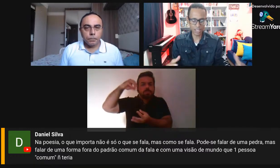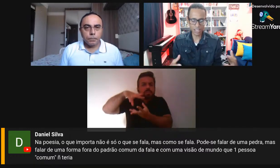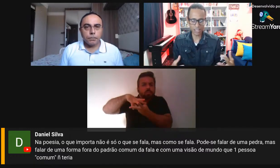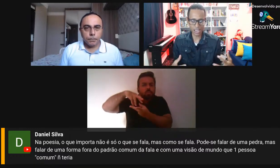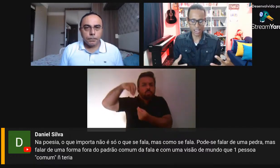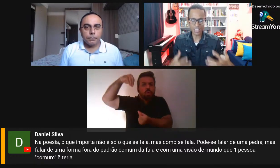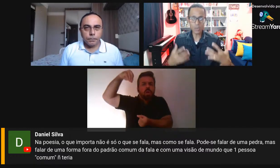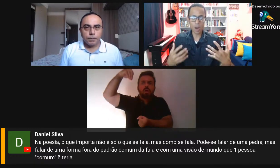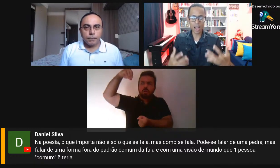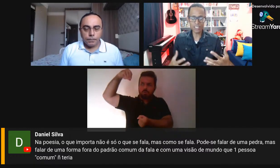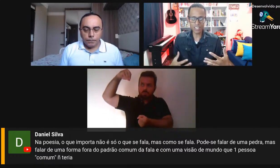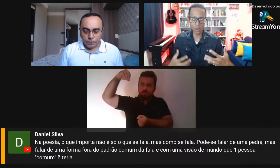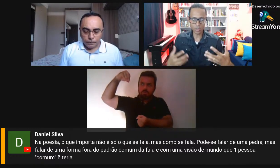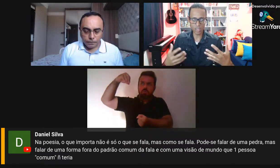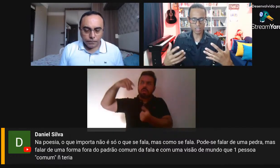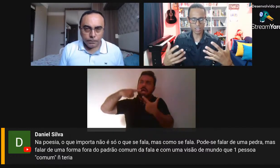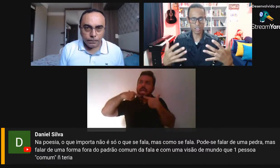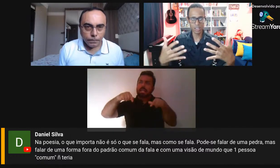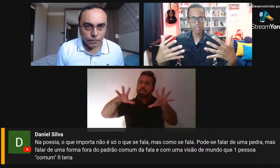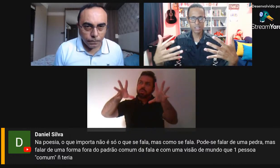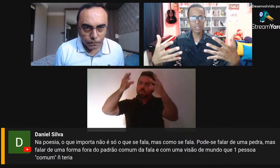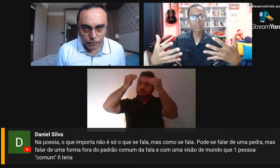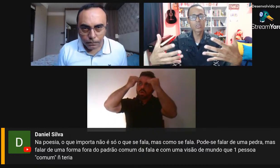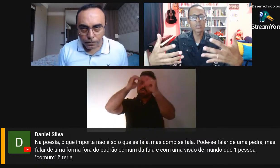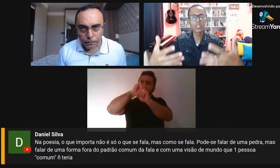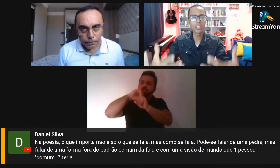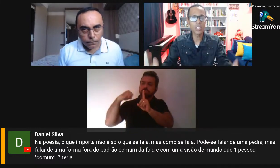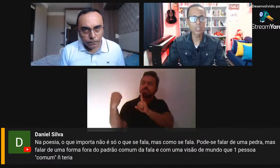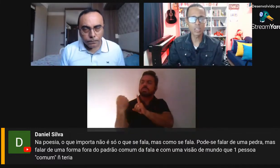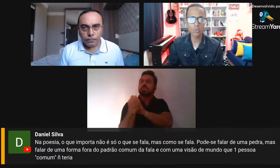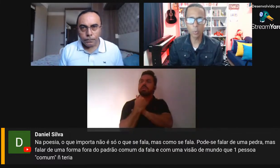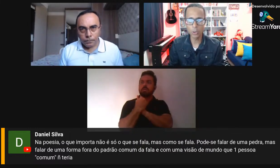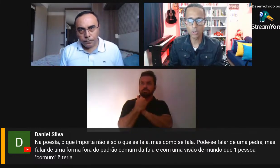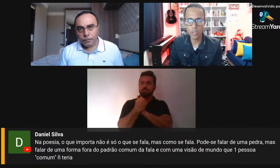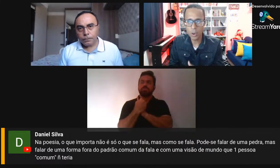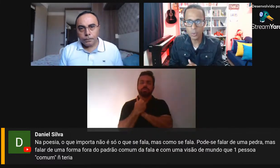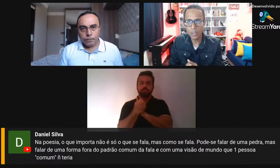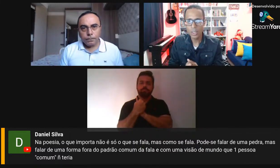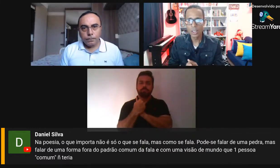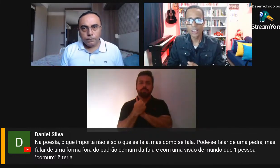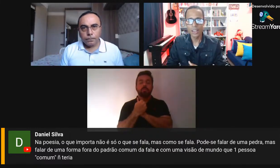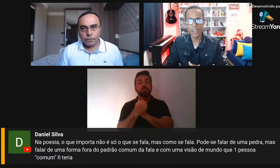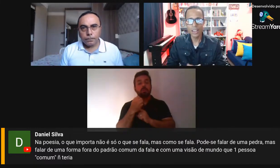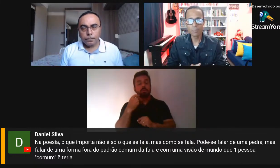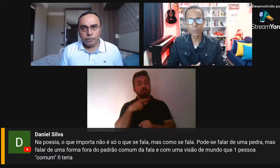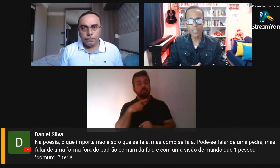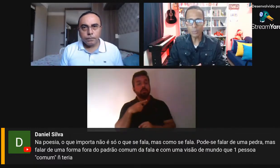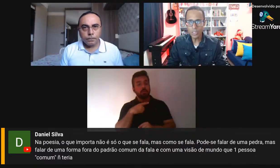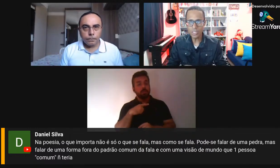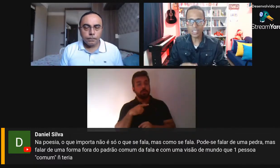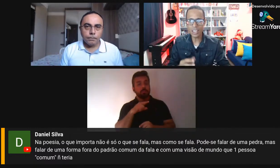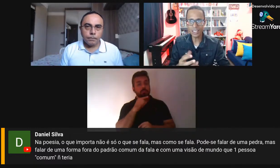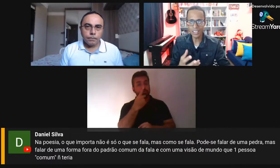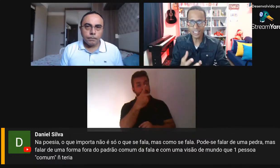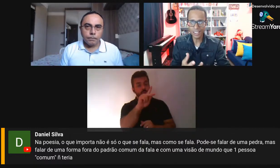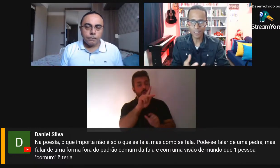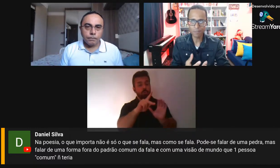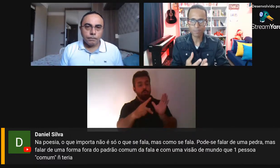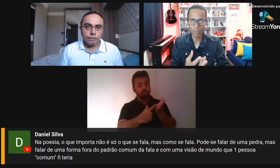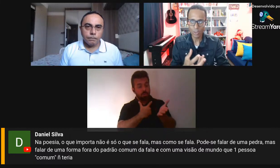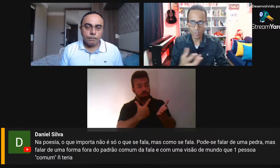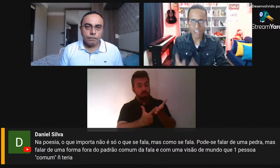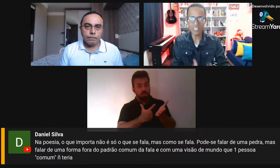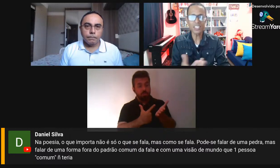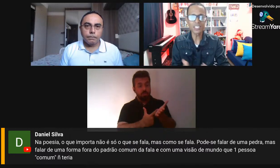Embora tenha a linguagem da ausência tem o seu sentido na sua produção, podemos dizer que